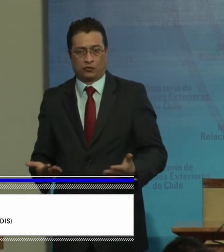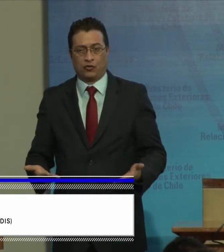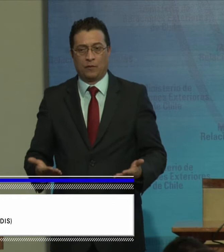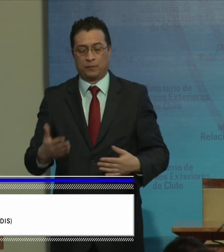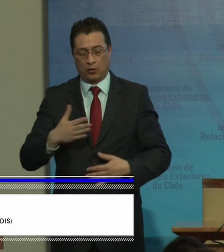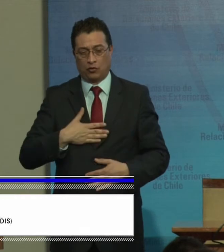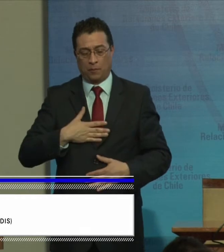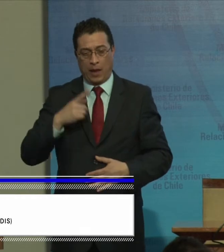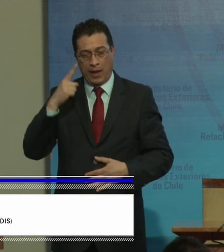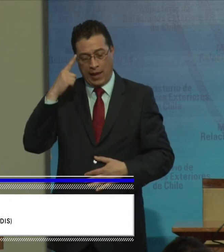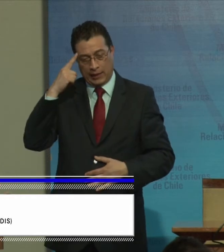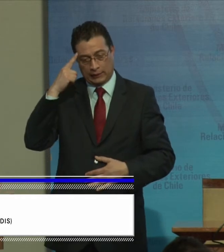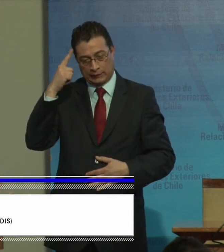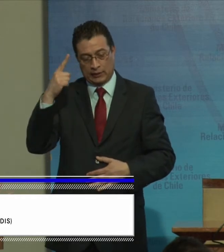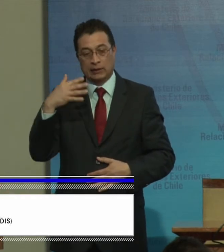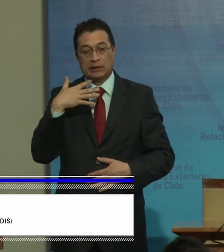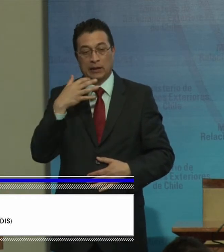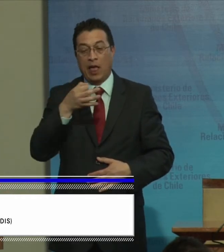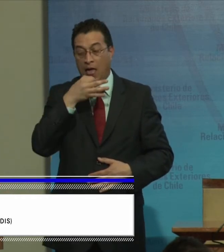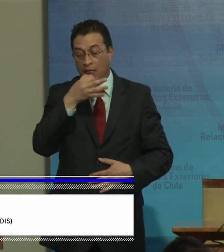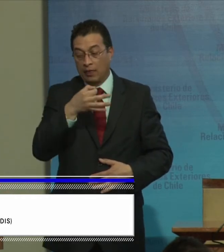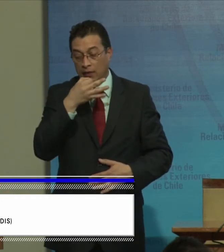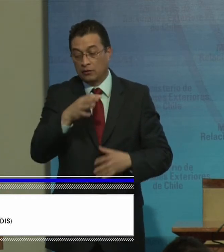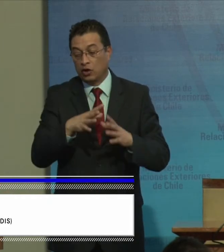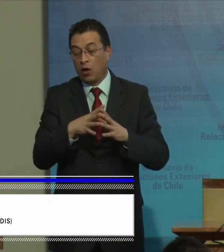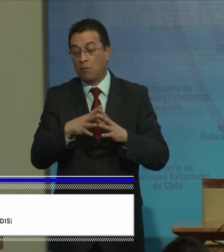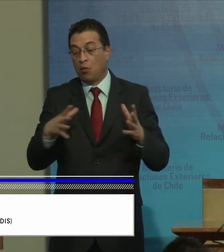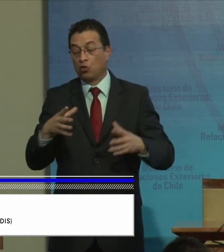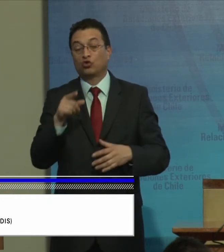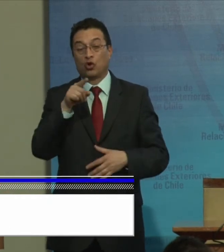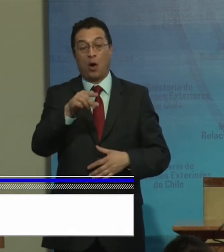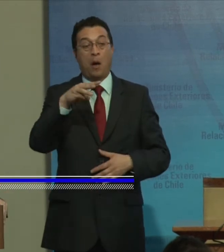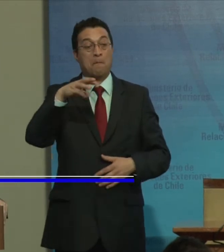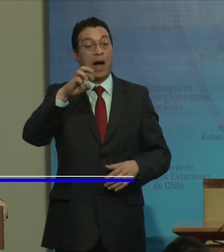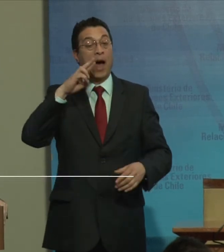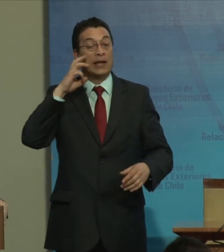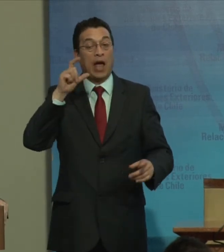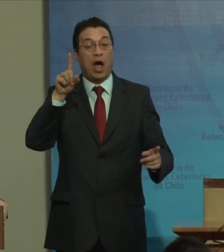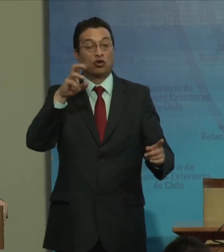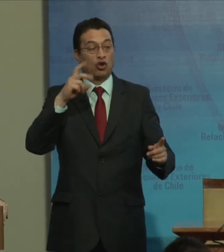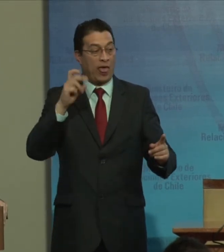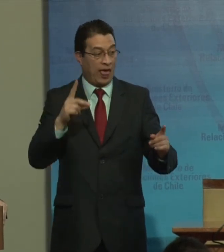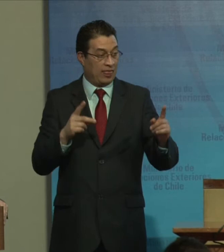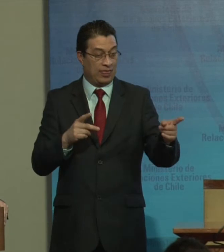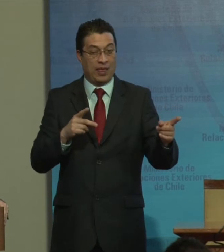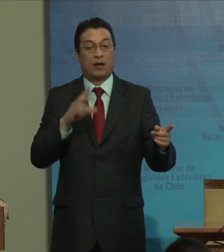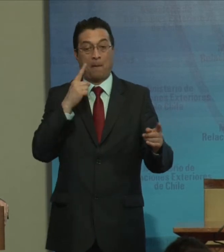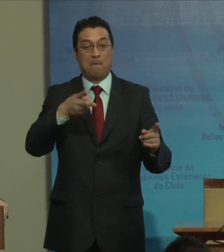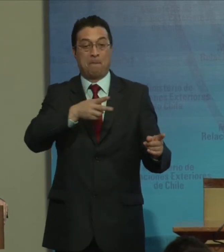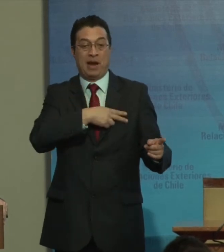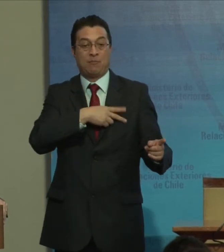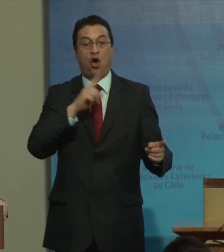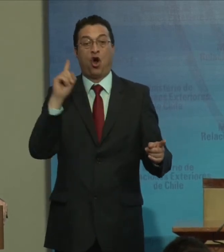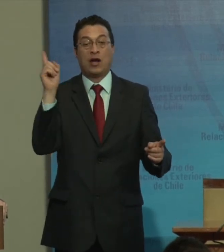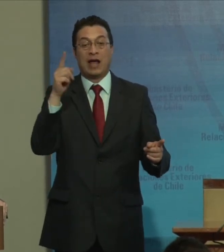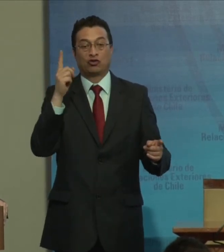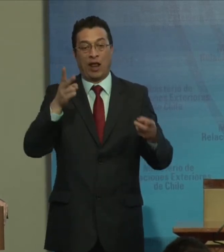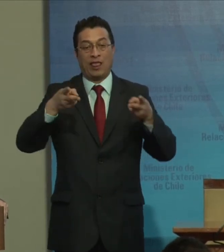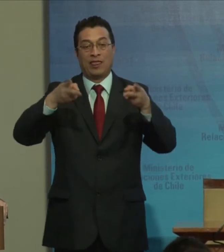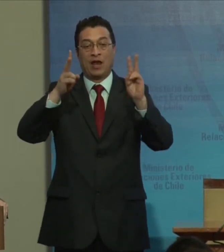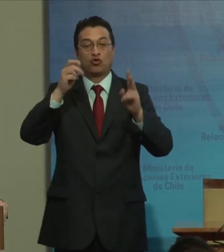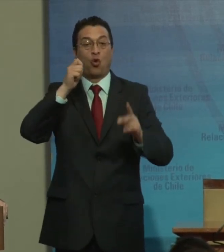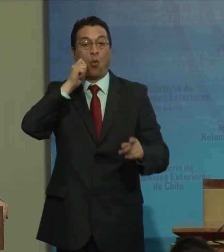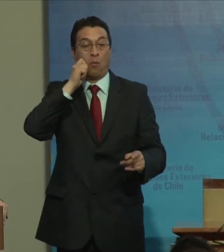Yo sé que se ha dicho mucho de María Soledad Cisternas en nuestro Premio Nacional de Derechos